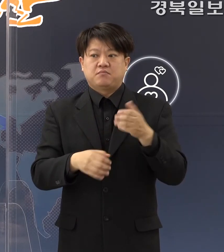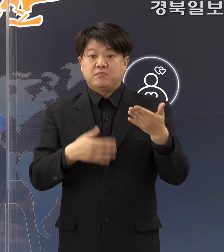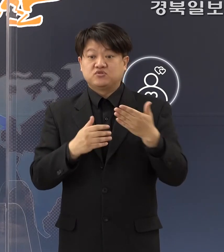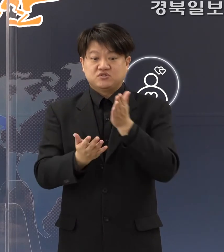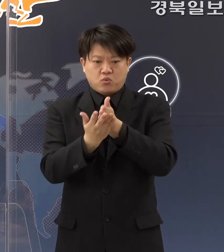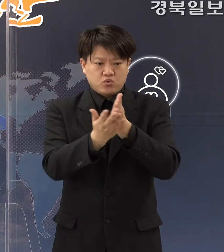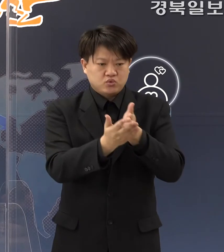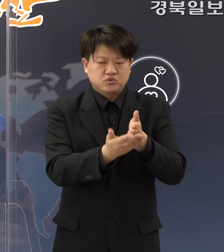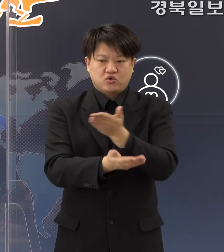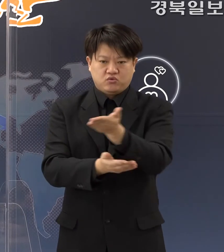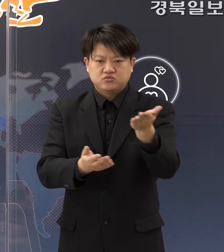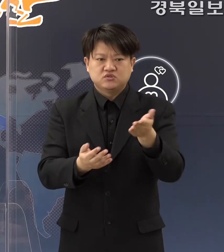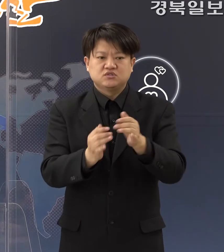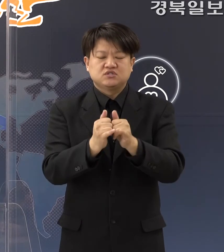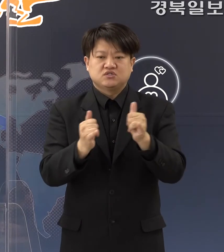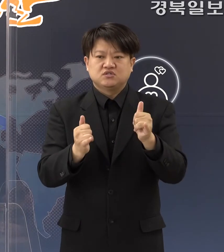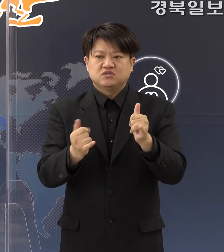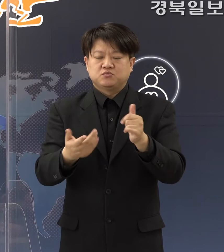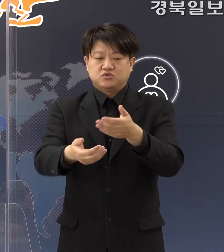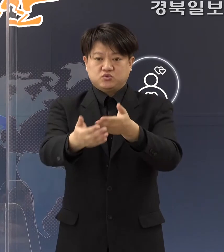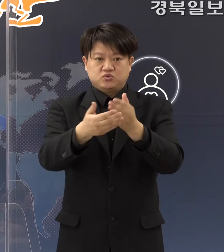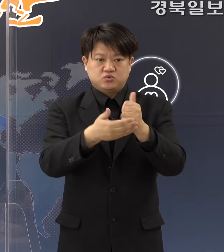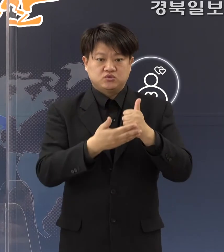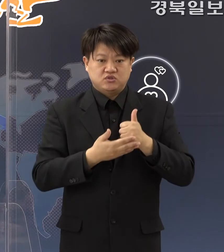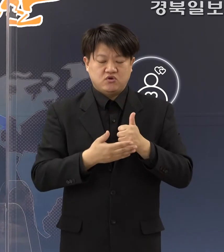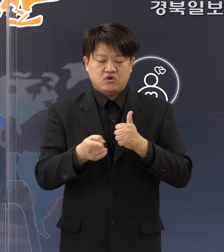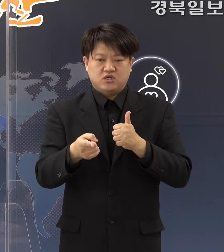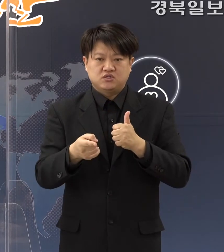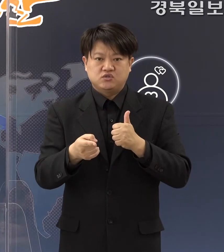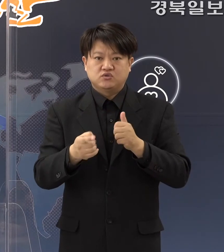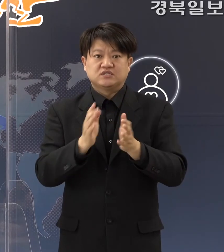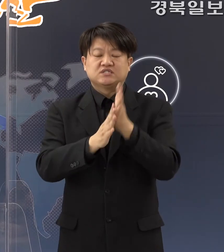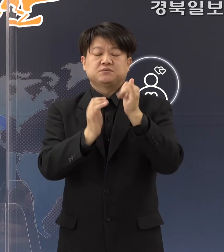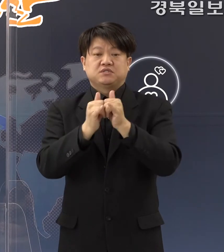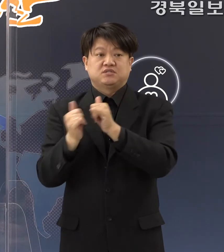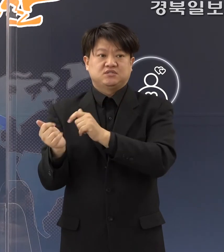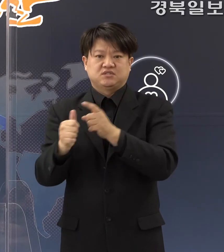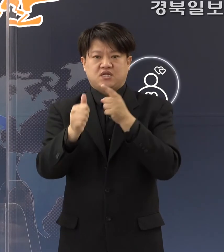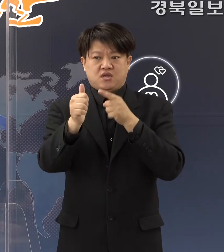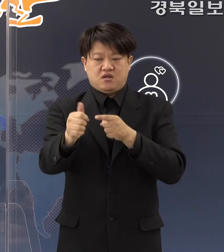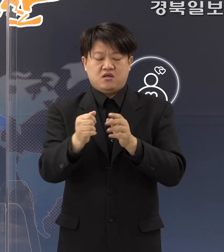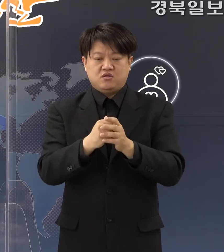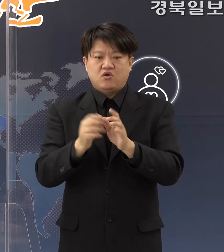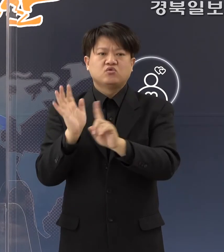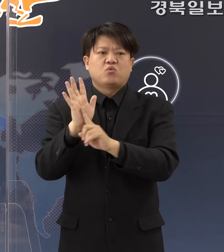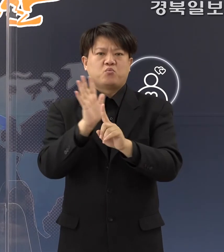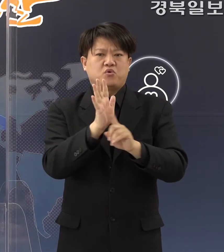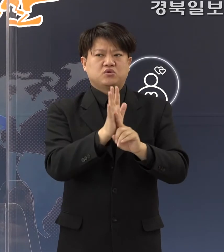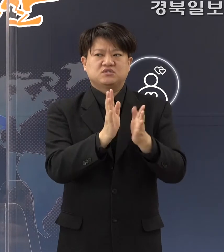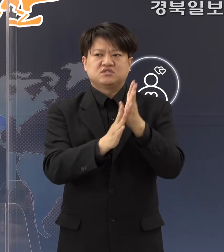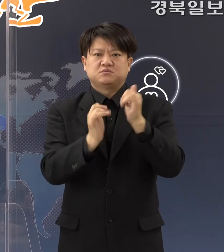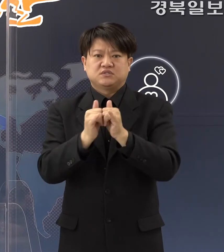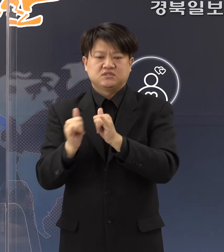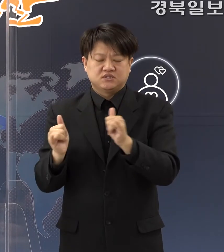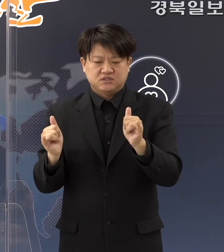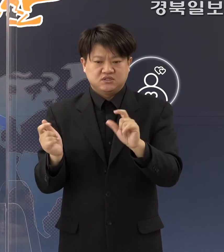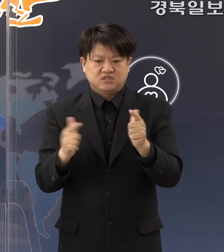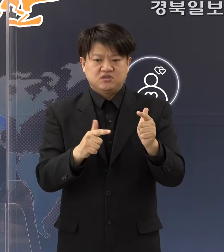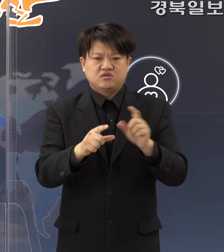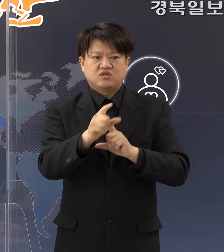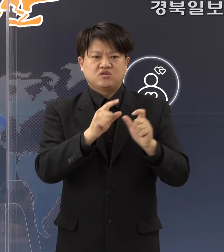언론인들 초청해서 이렇게 우리 시민들께 좀 더 홍보를 하고 시민들이 좀 더